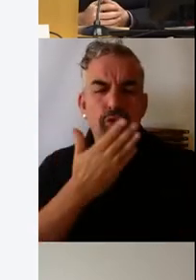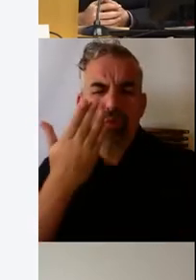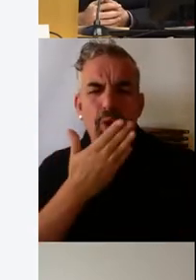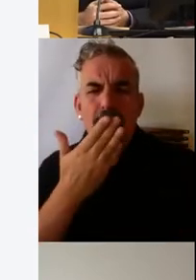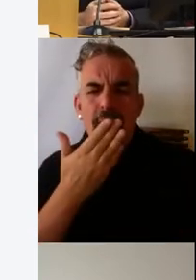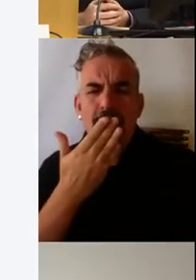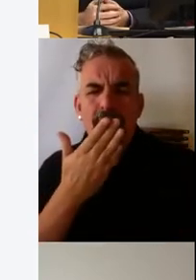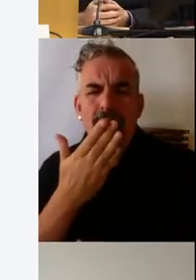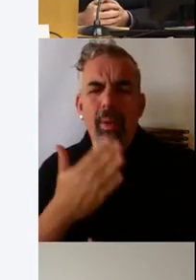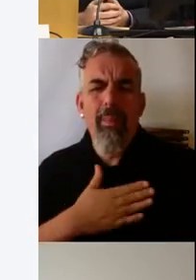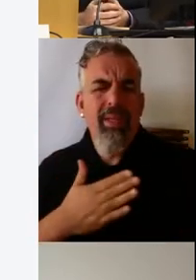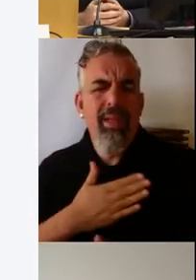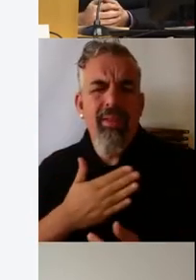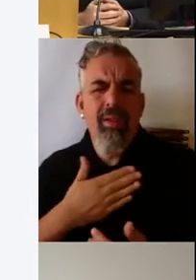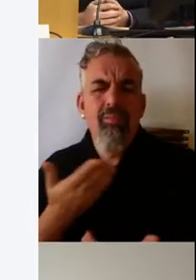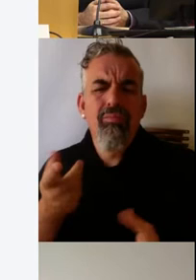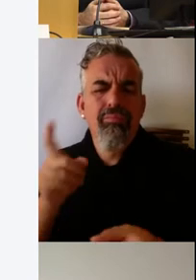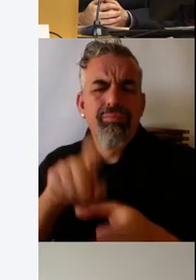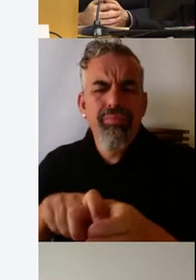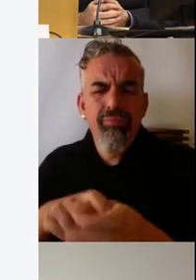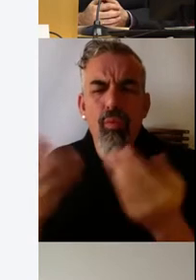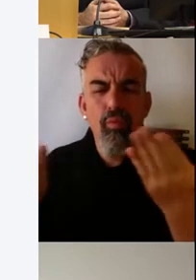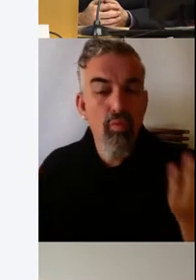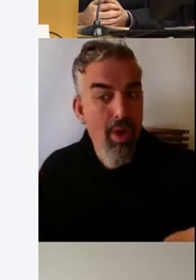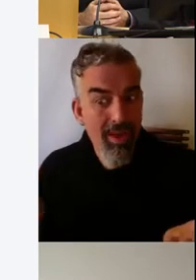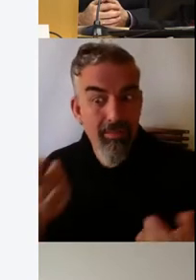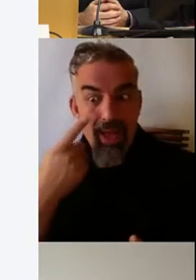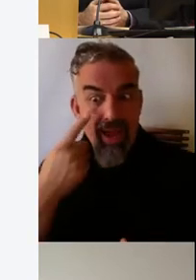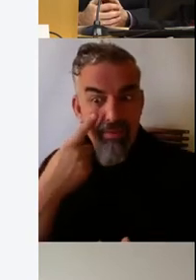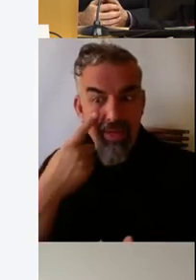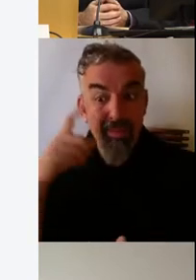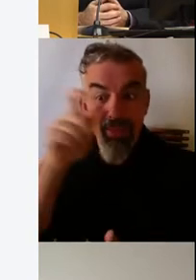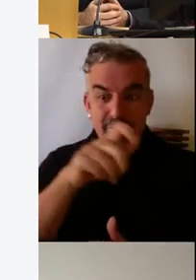Simplemente es para saber más o menos qué representación tenemos de los asistentes.